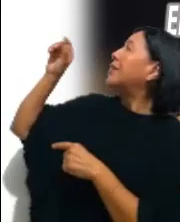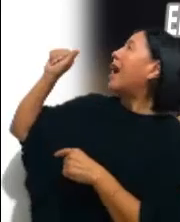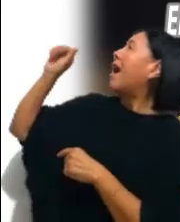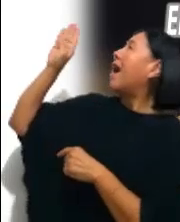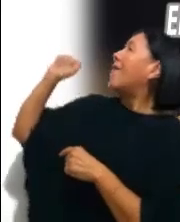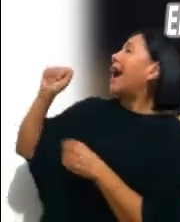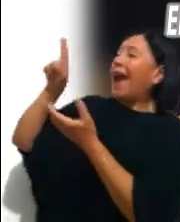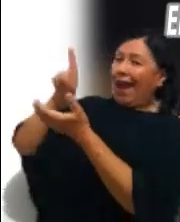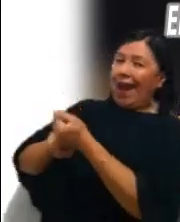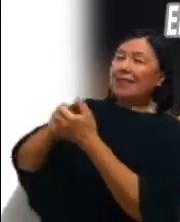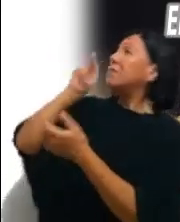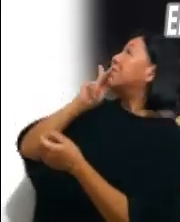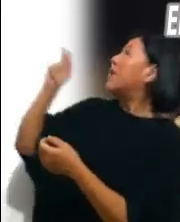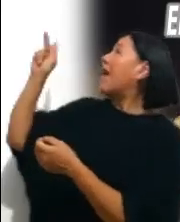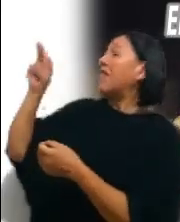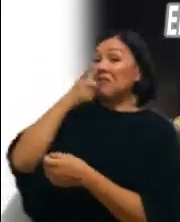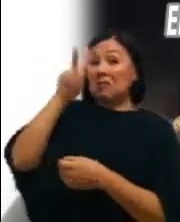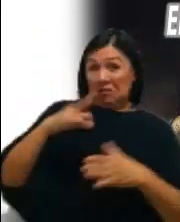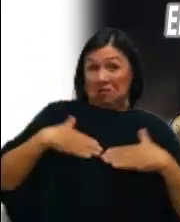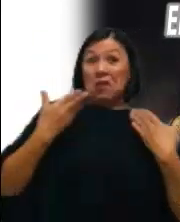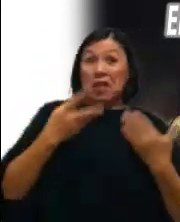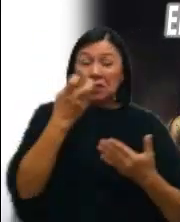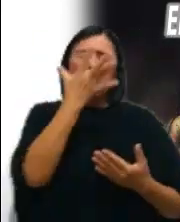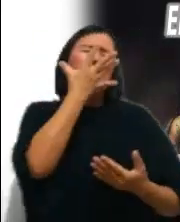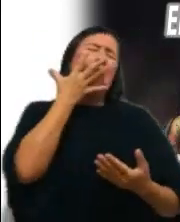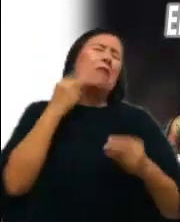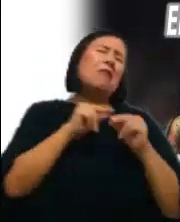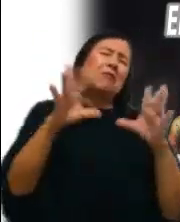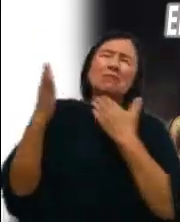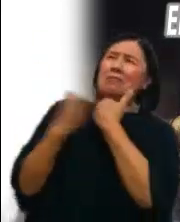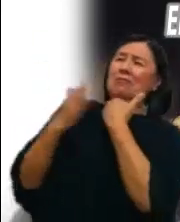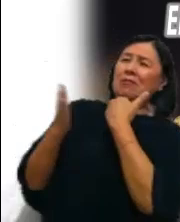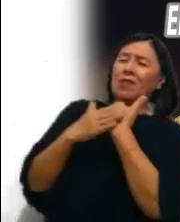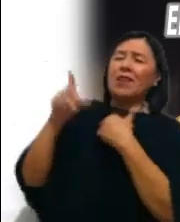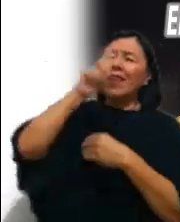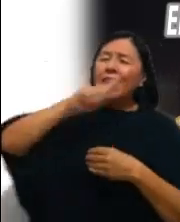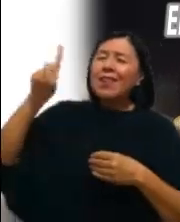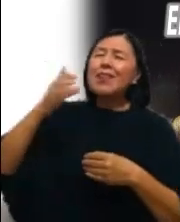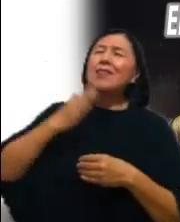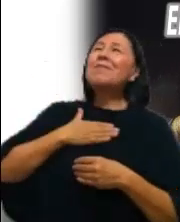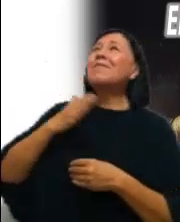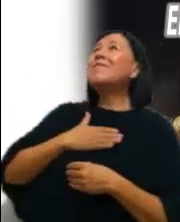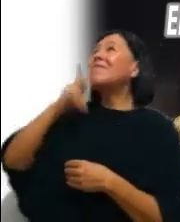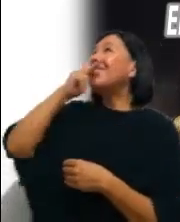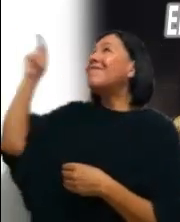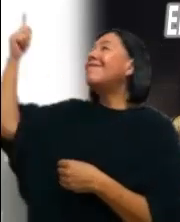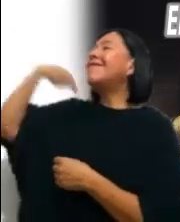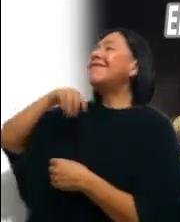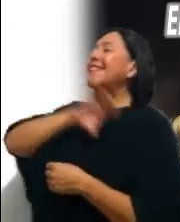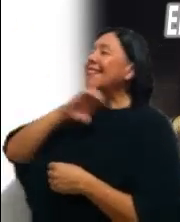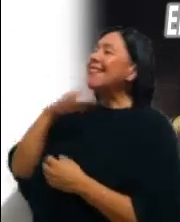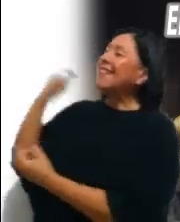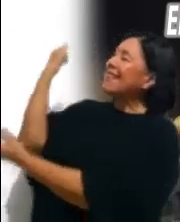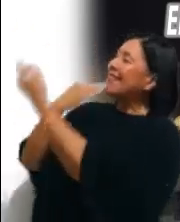Confieso que es la mejor noticia que podía recibir Dios es mi Padre que me quiere, me mima, me perdona